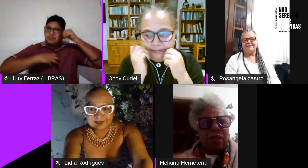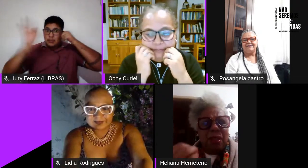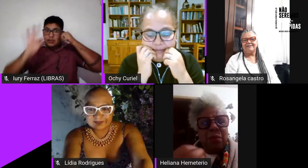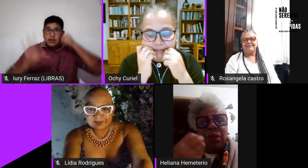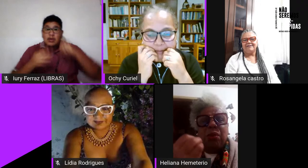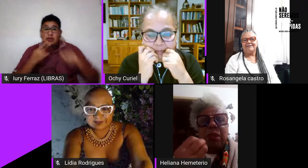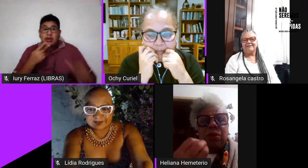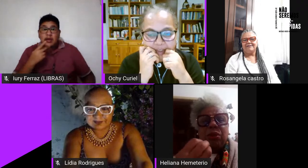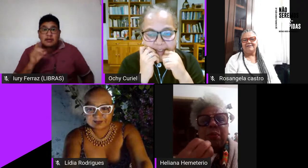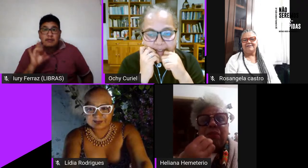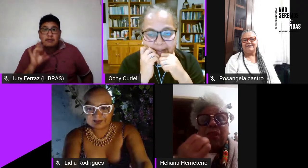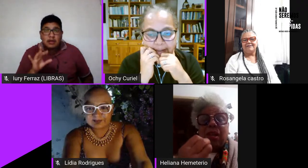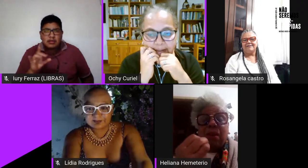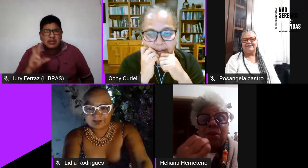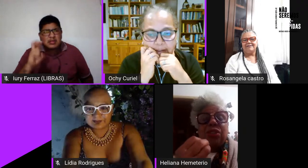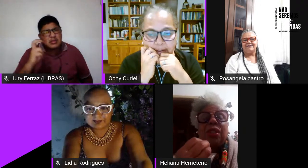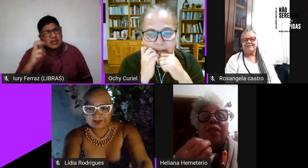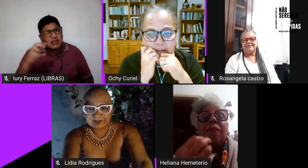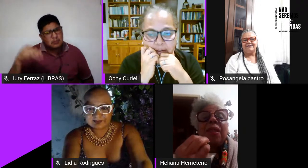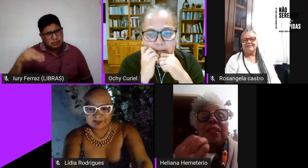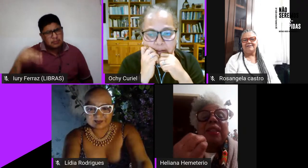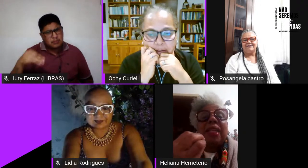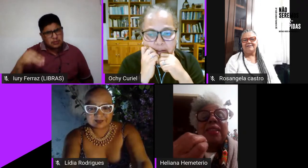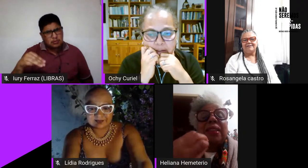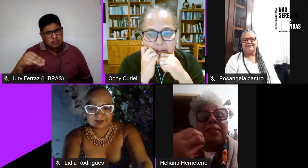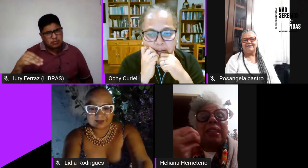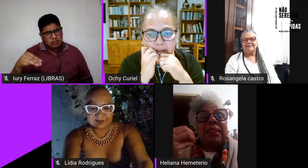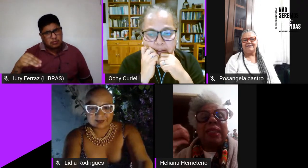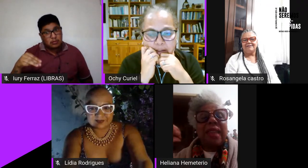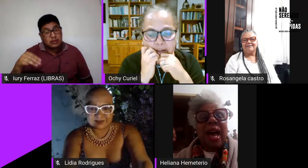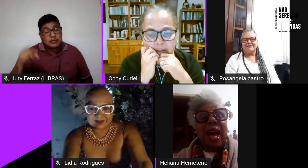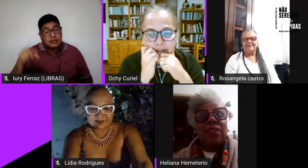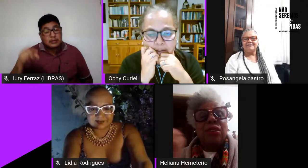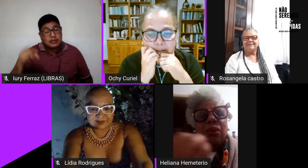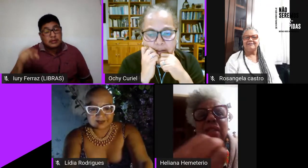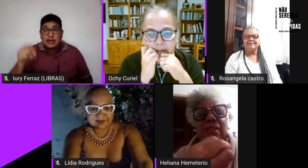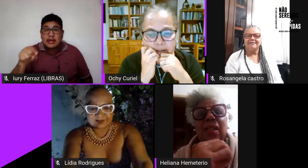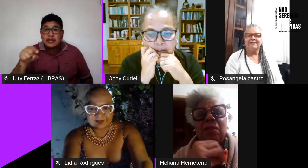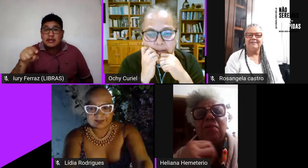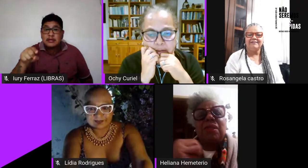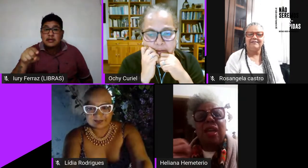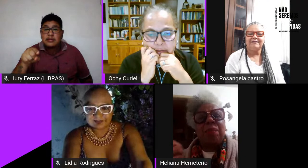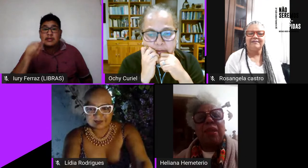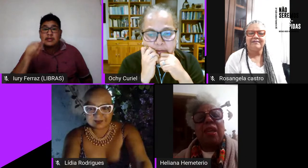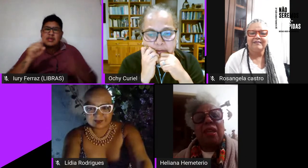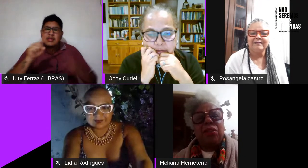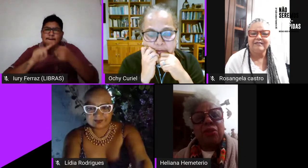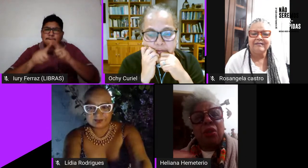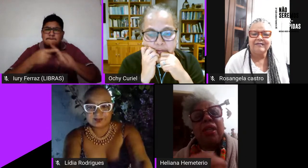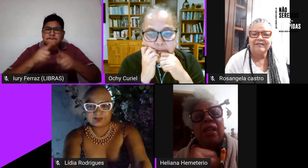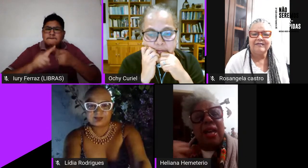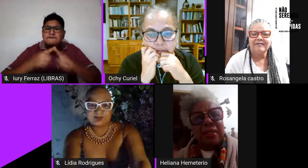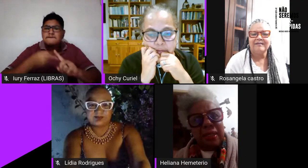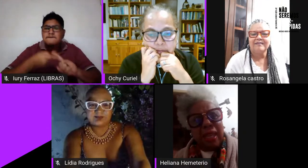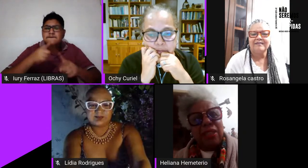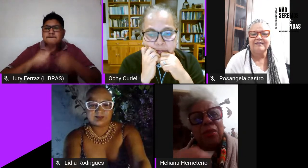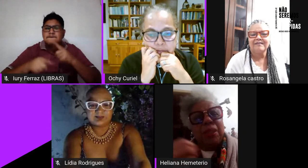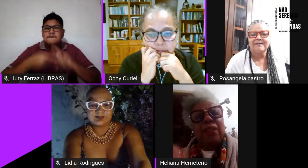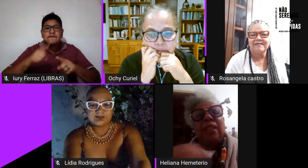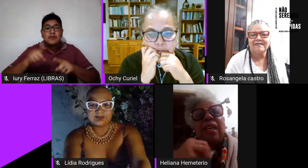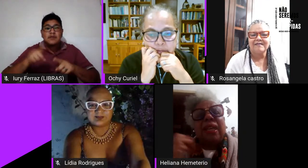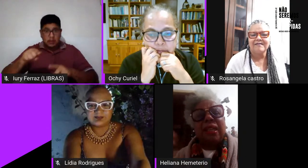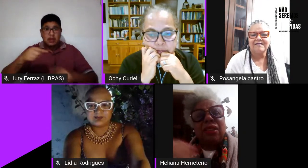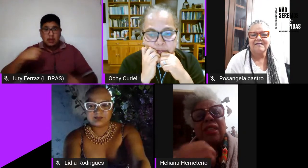santinho cinco minutos para falar para hoje dessa dessa articulação sabe eu sou em laço